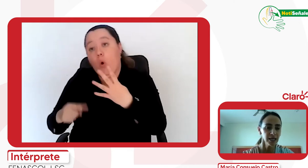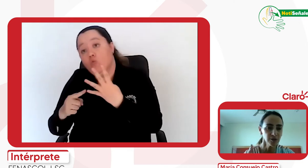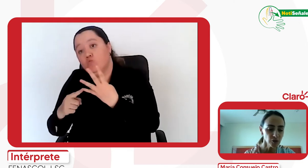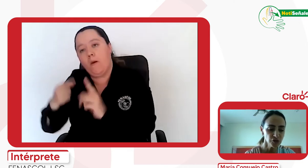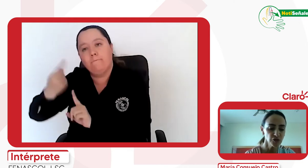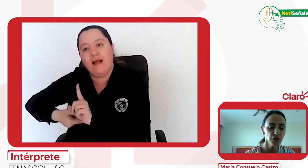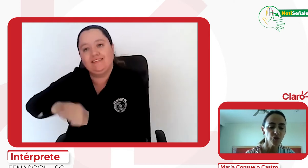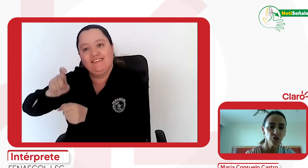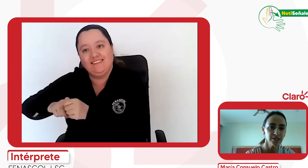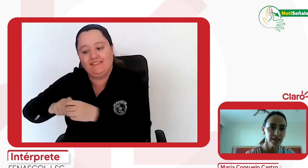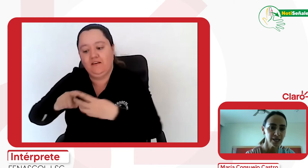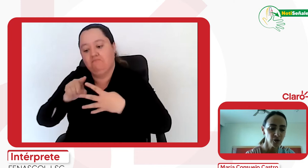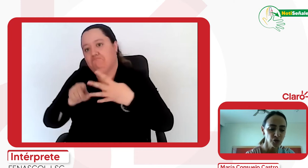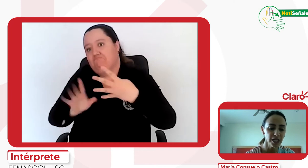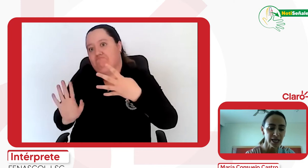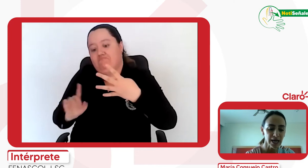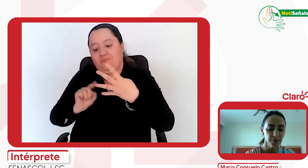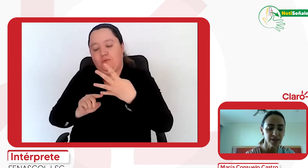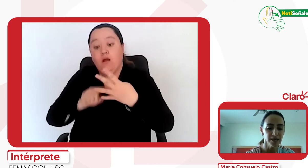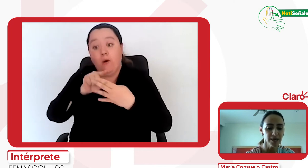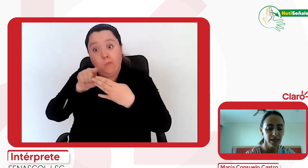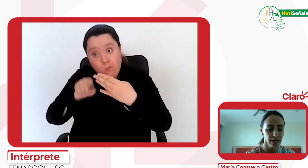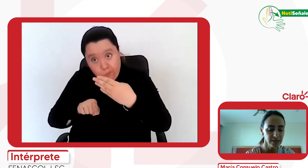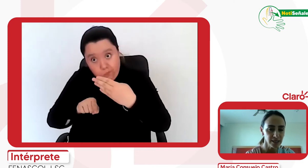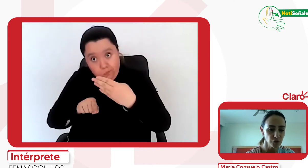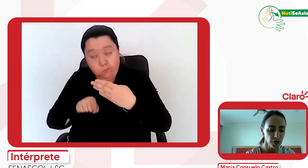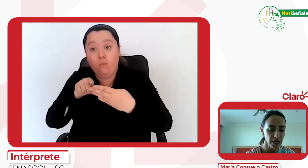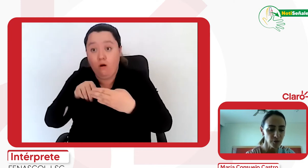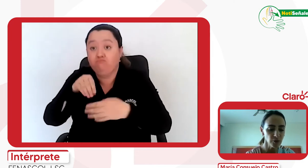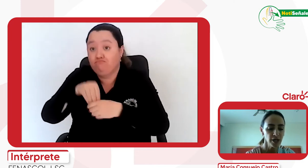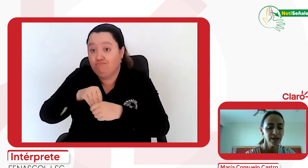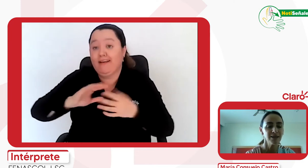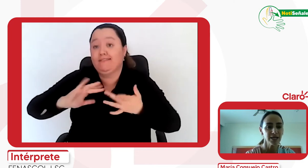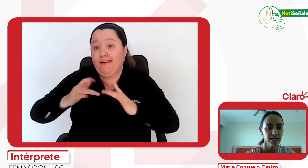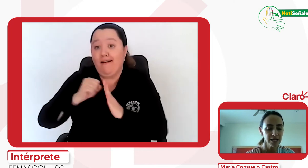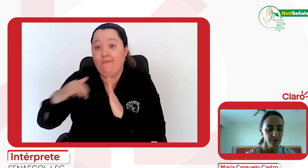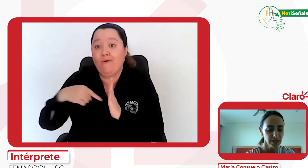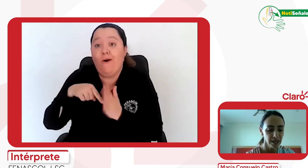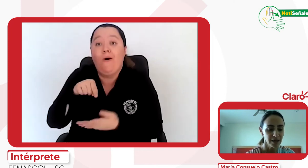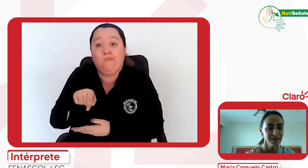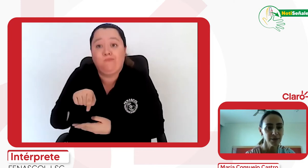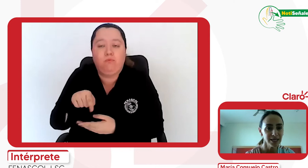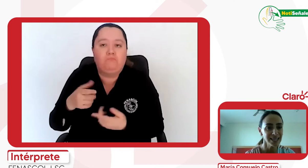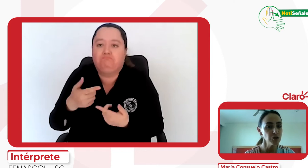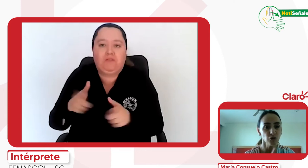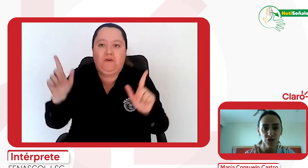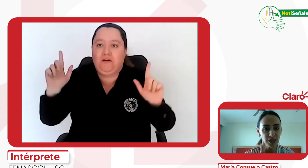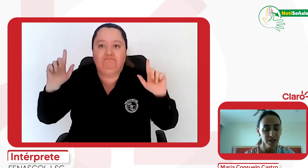en todos ellos se incluye el app de centro relevo de manera ilimitada, de manera que no se van a